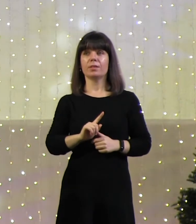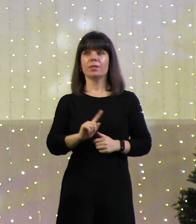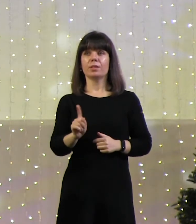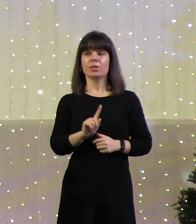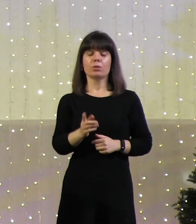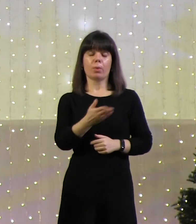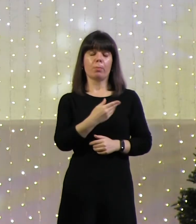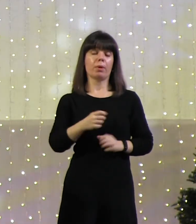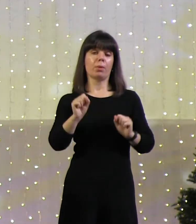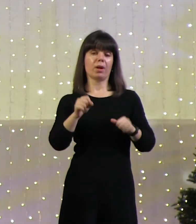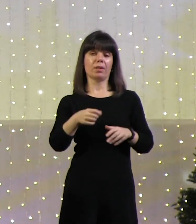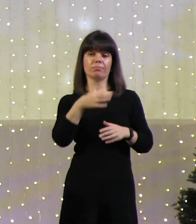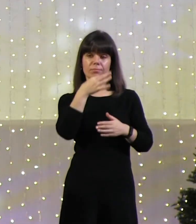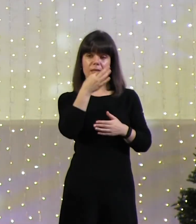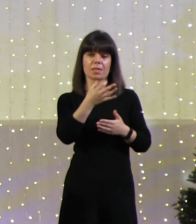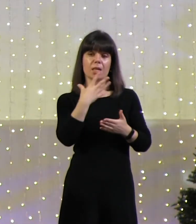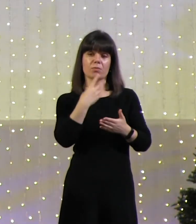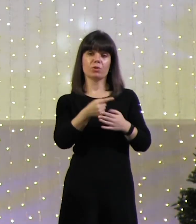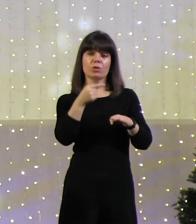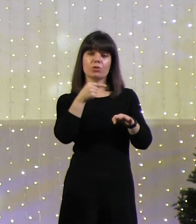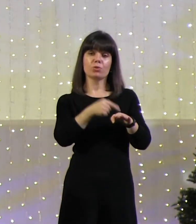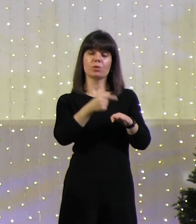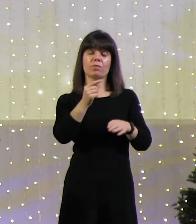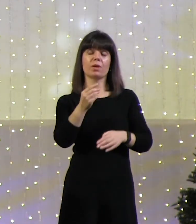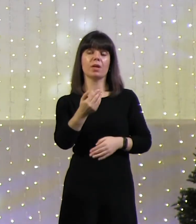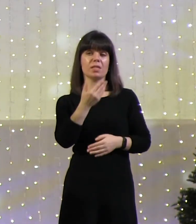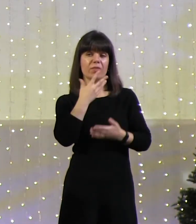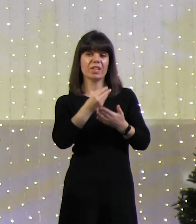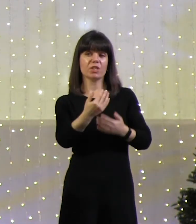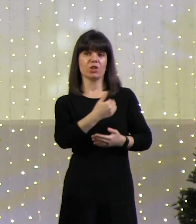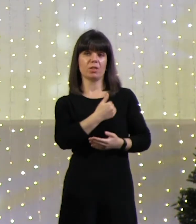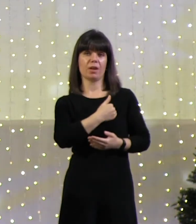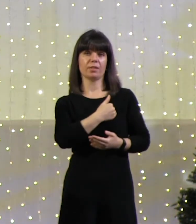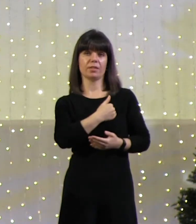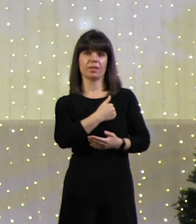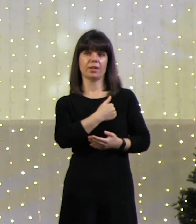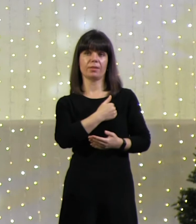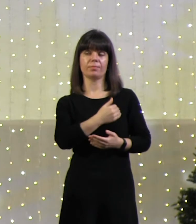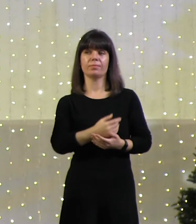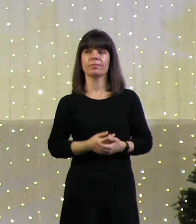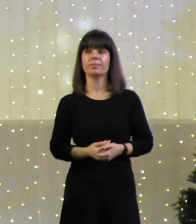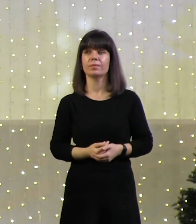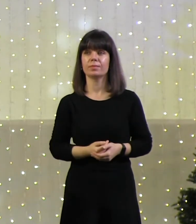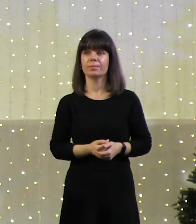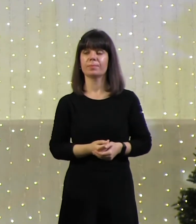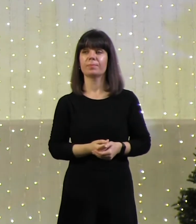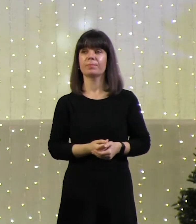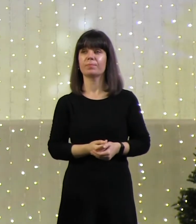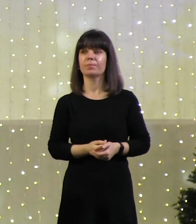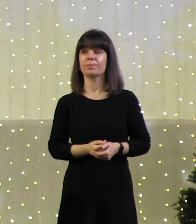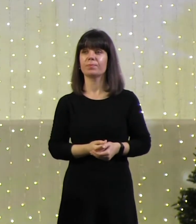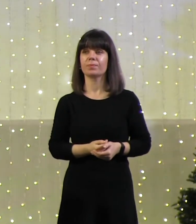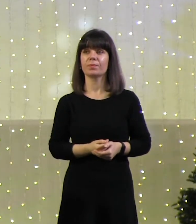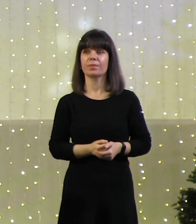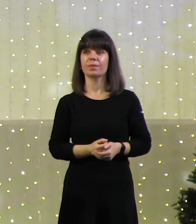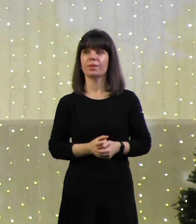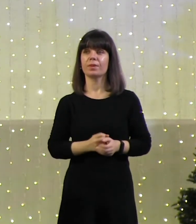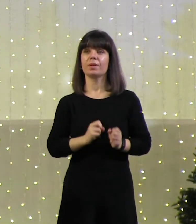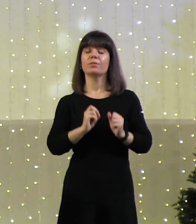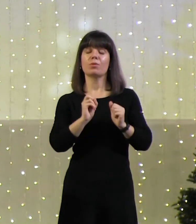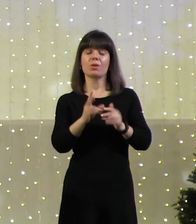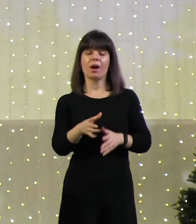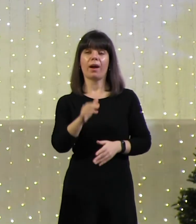что ожидаем, и в достаточных объемах слышать от нас четкости. Но как